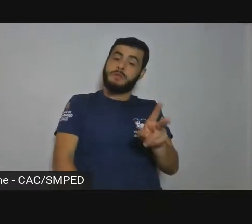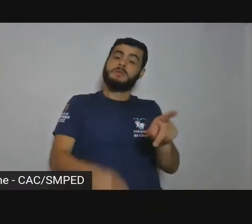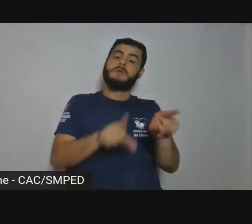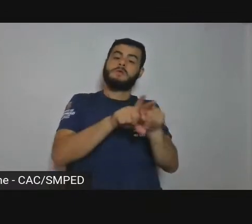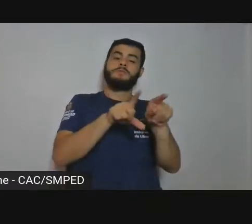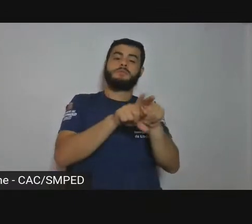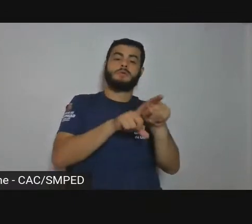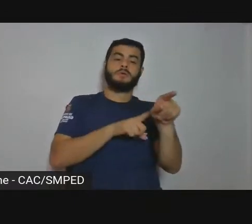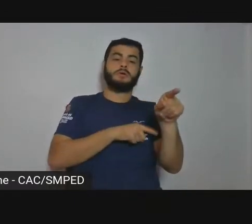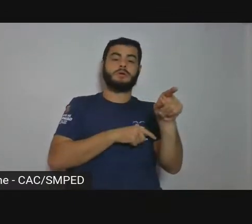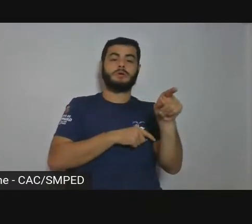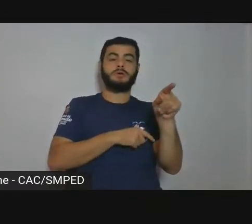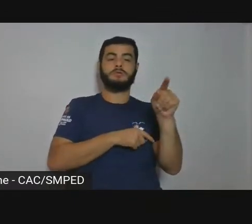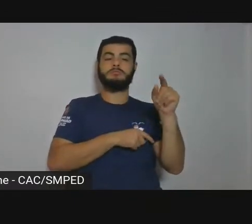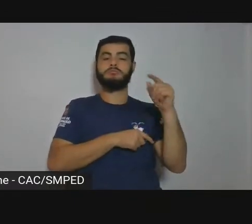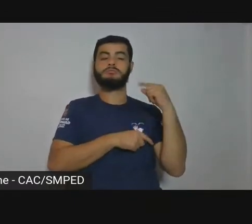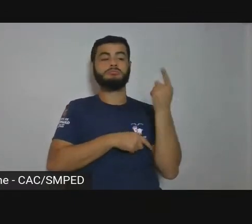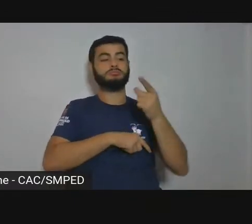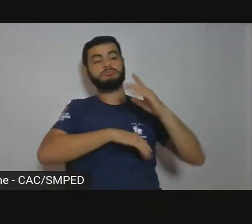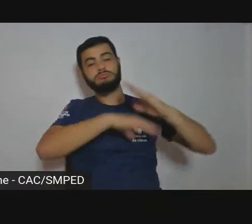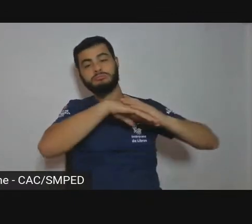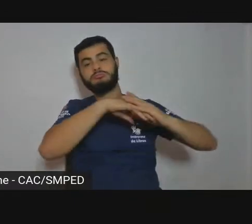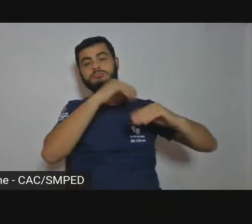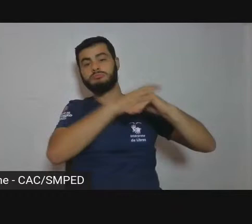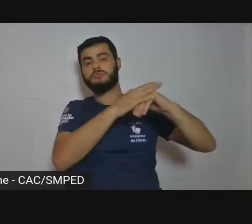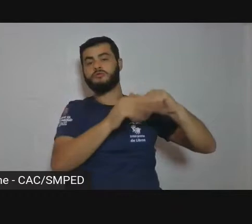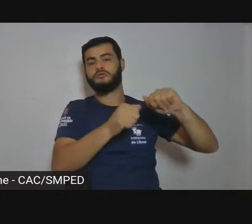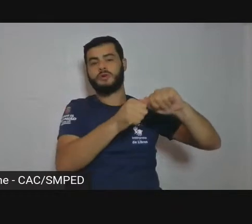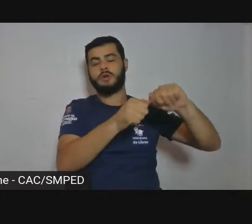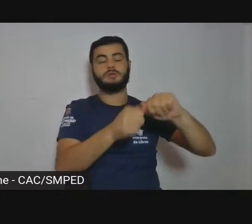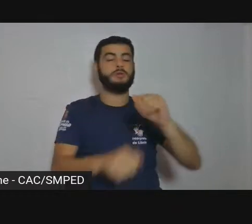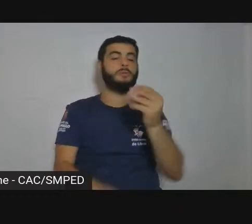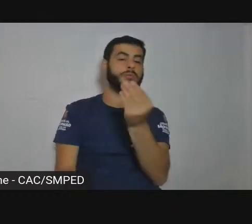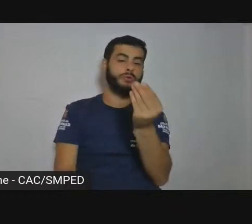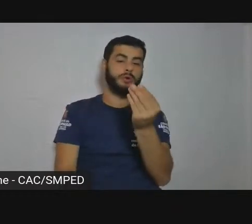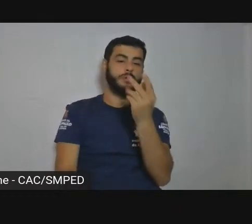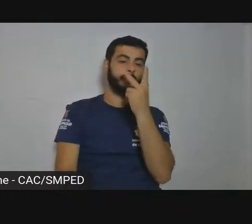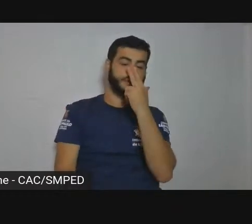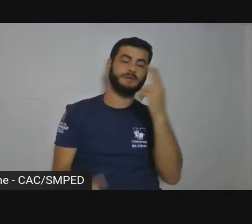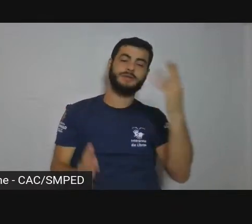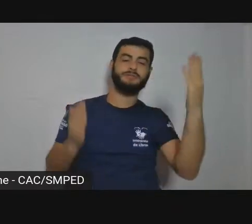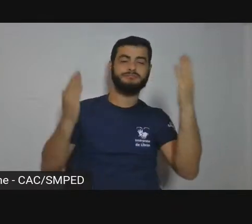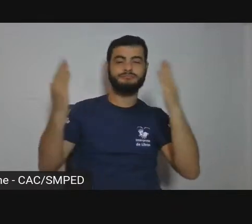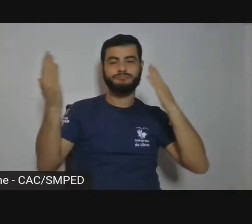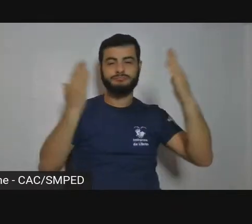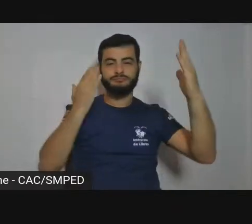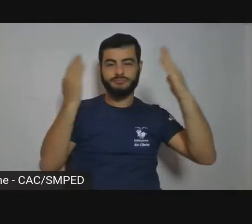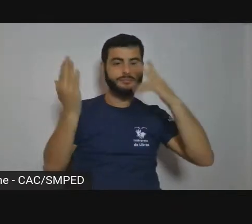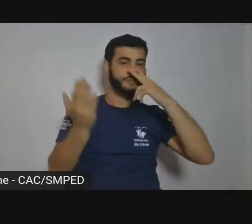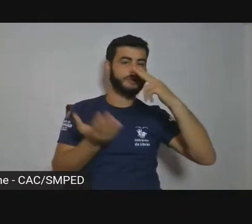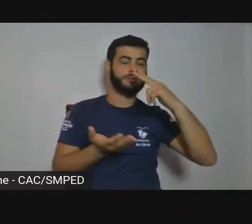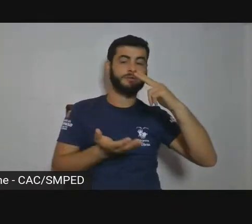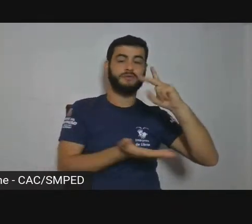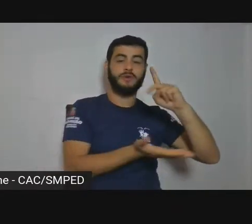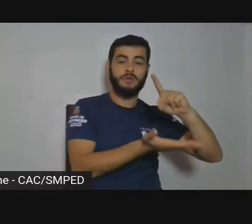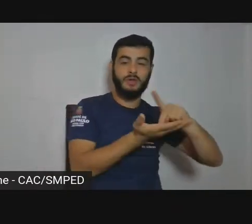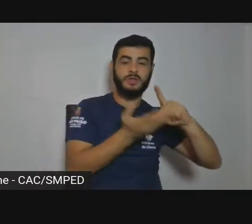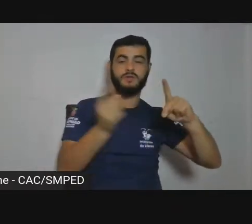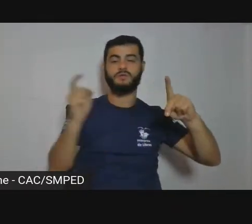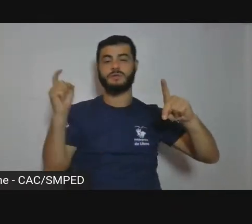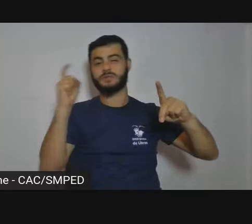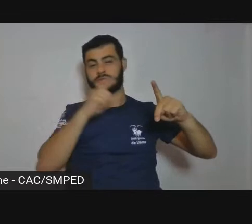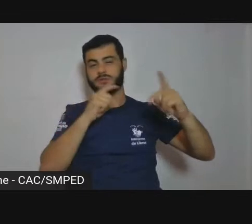esse paradoxo de verdade e ficção não